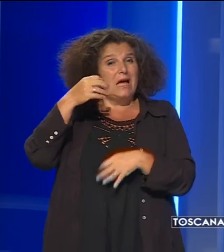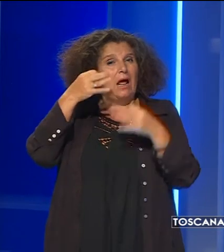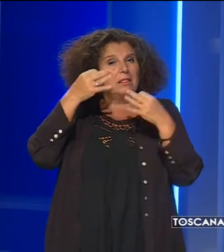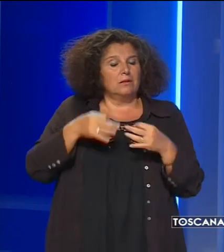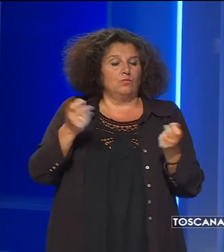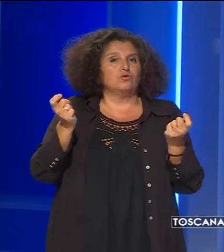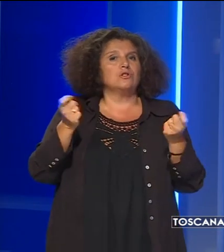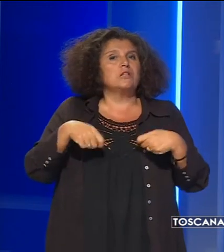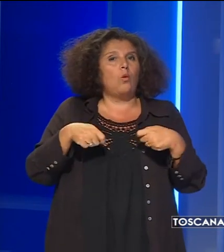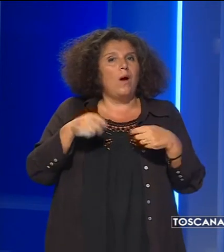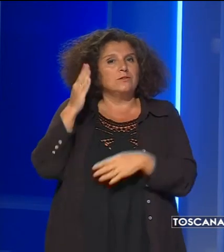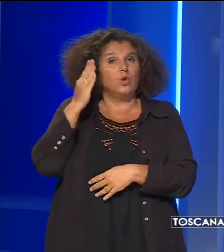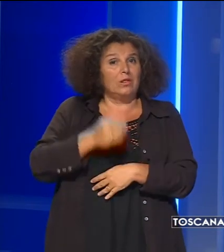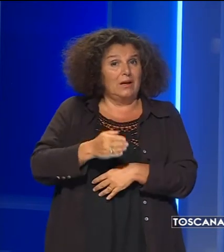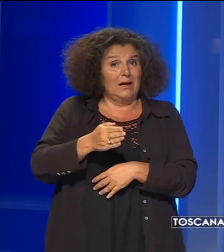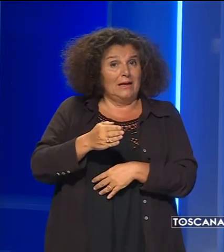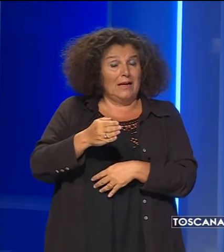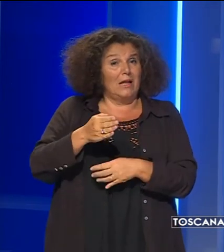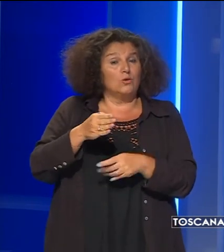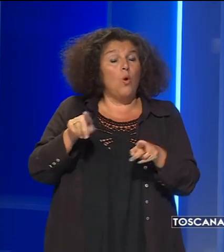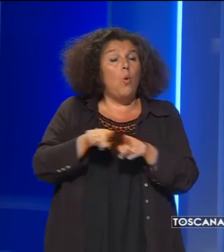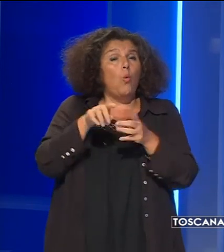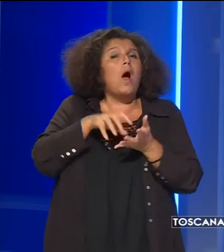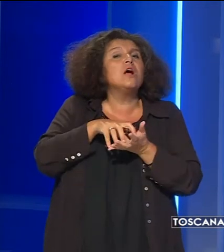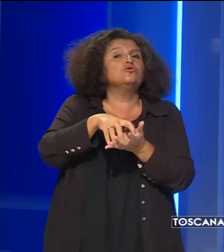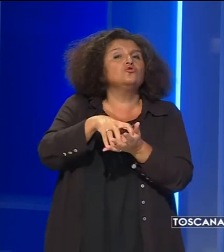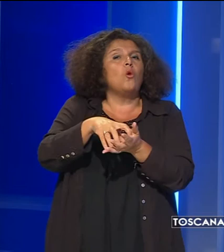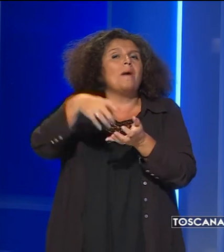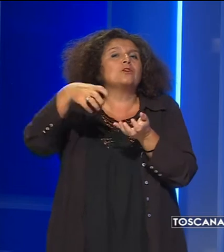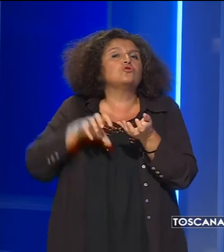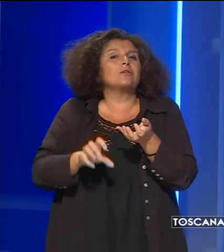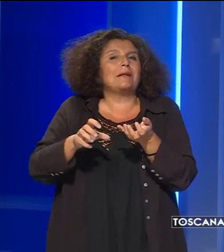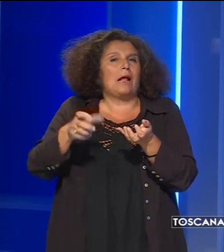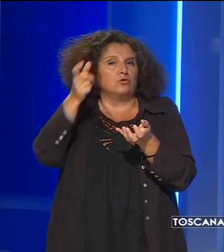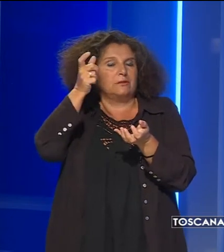il sequestro diretto corrispondente alle somme sottratte all'erario.